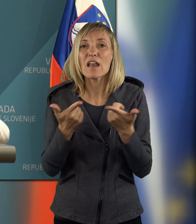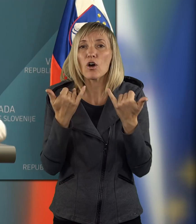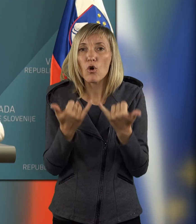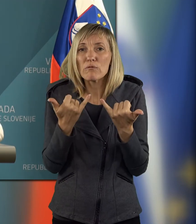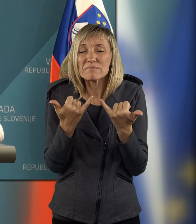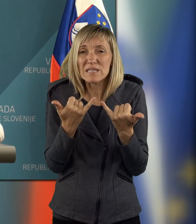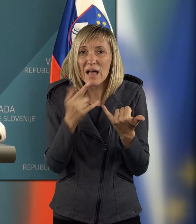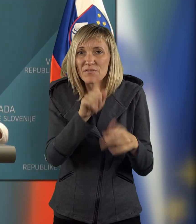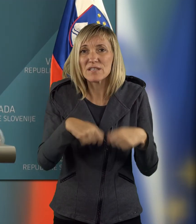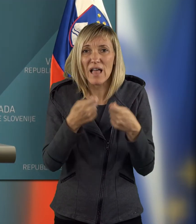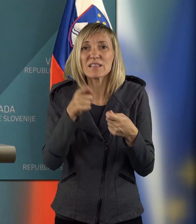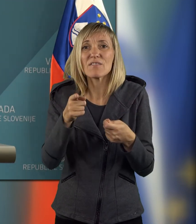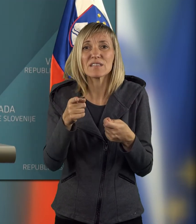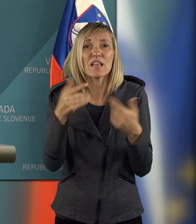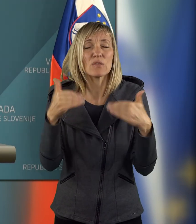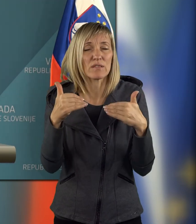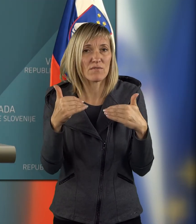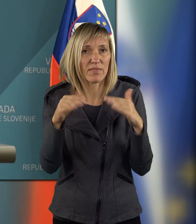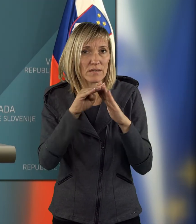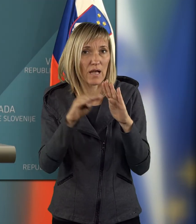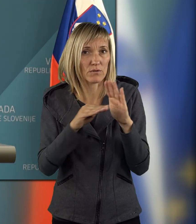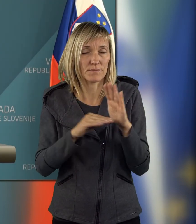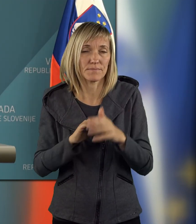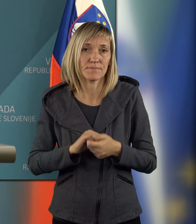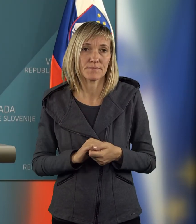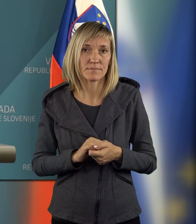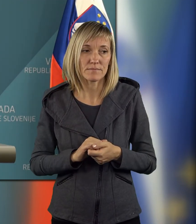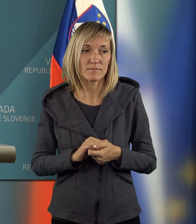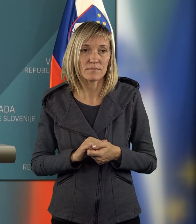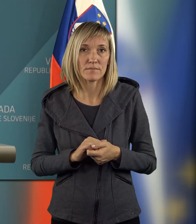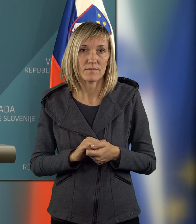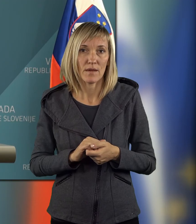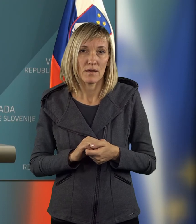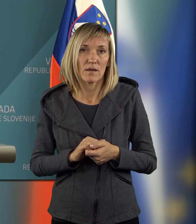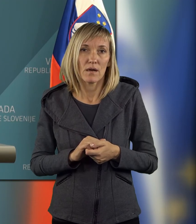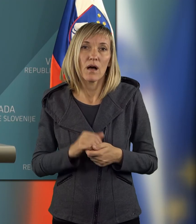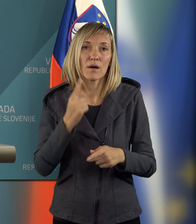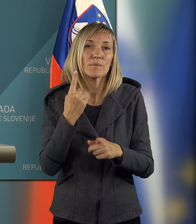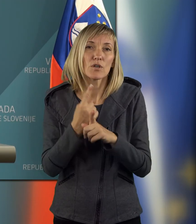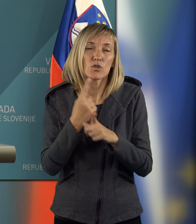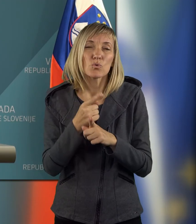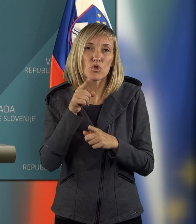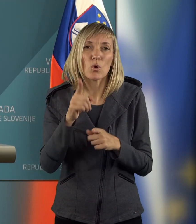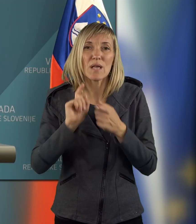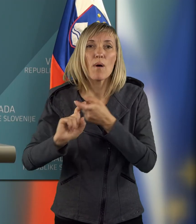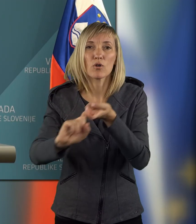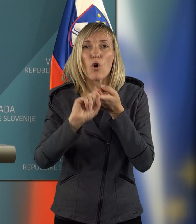sploh lahko date v ta interventni zakon? Ja, to sem tudi na koaliciji